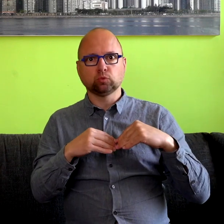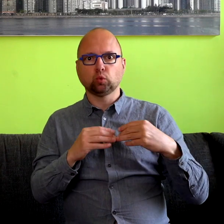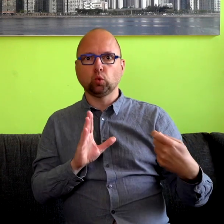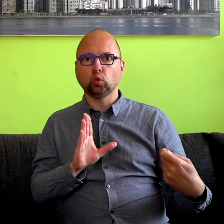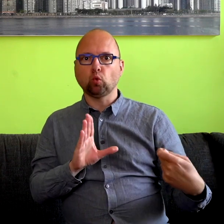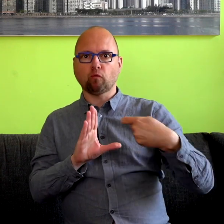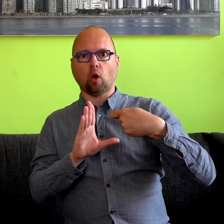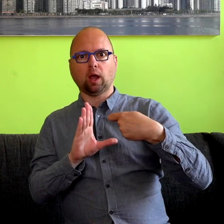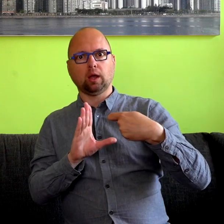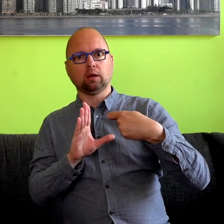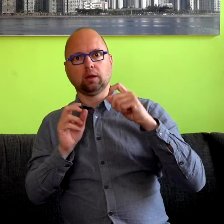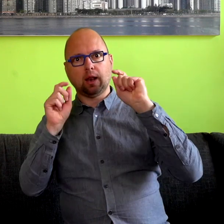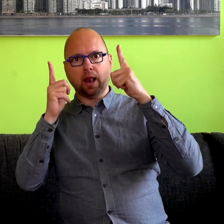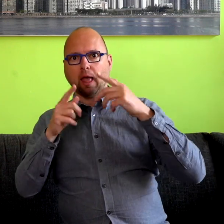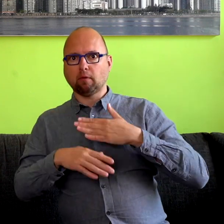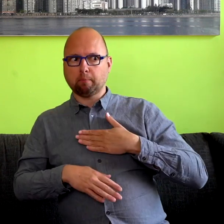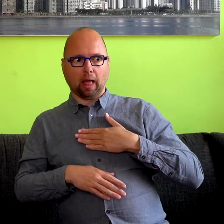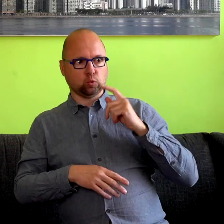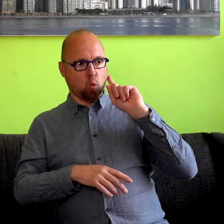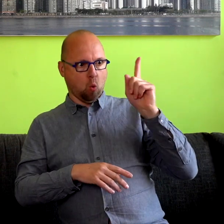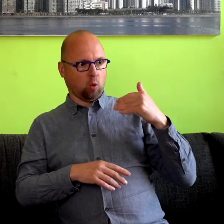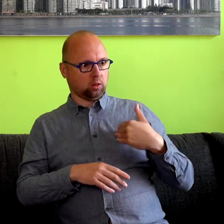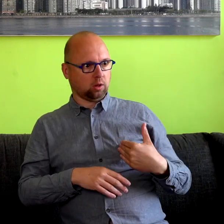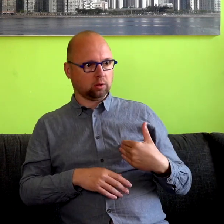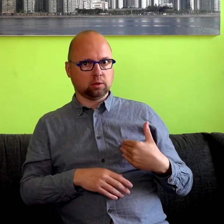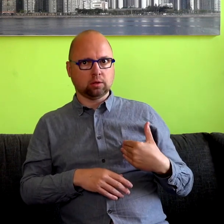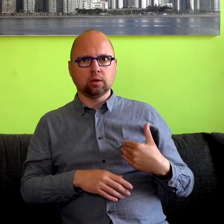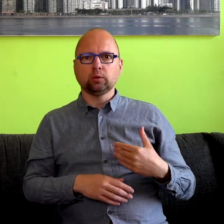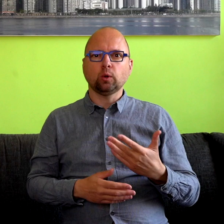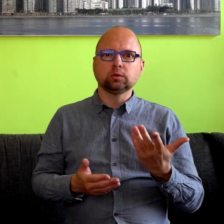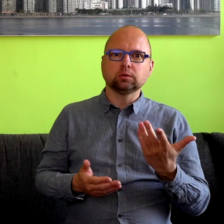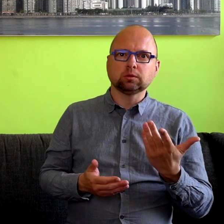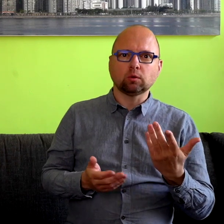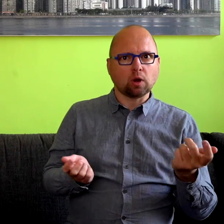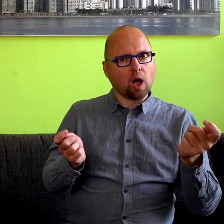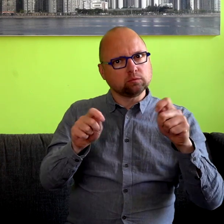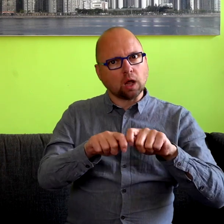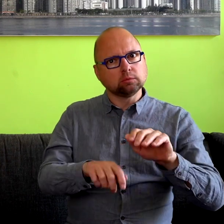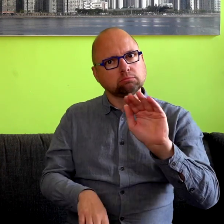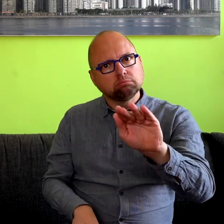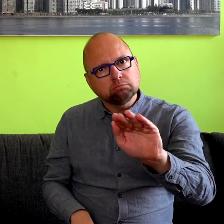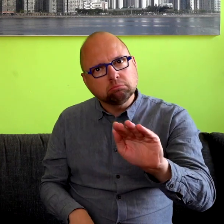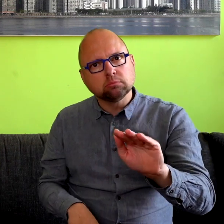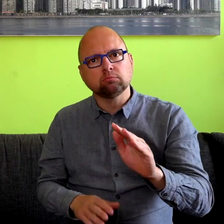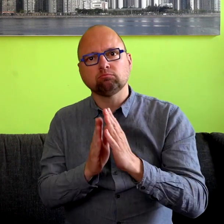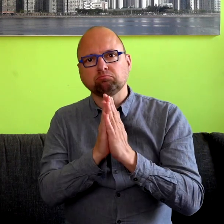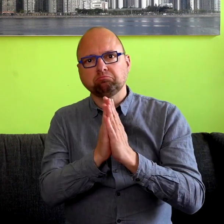leven van horenden. Dus ik zou eigenlijk willen afsluiten met ook u op te roepen om die gebarentaal serieus te nemen